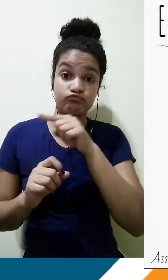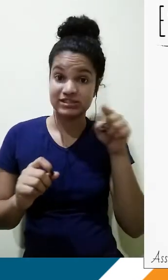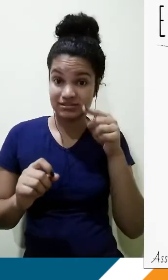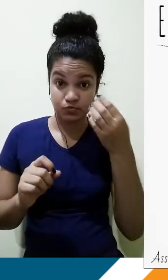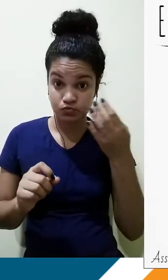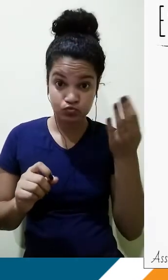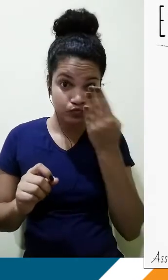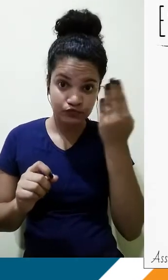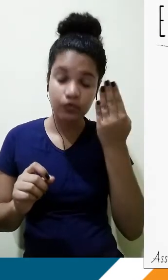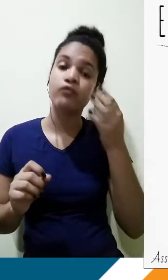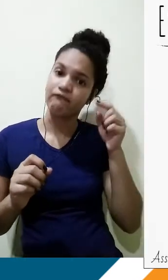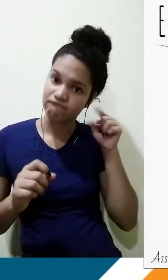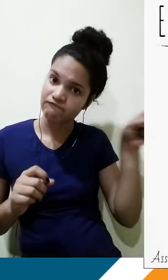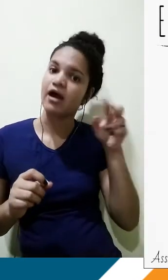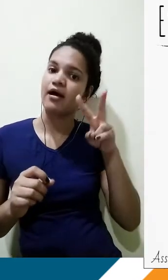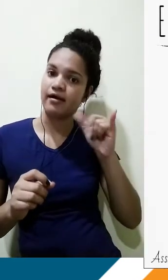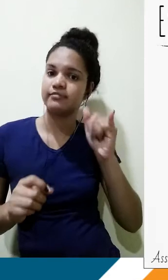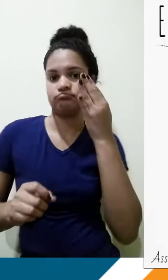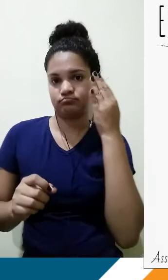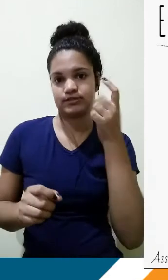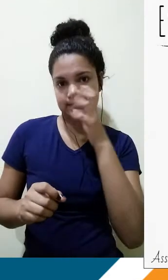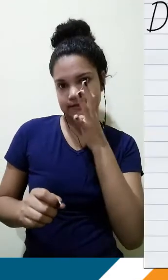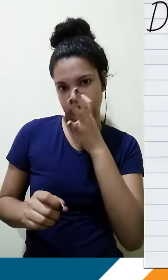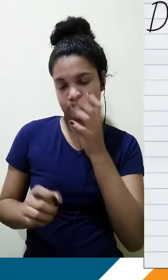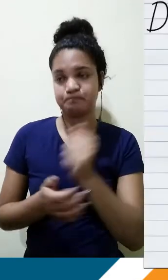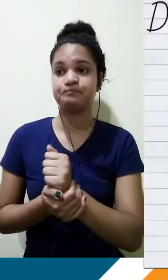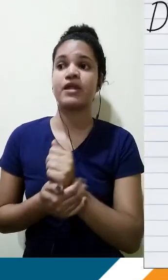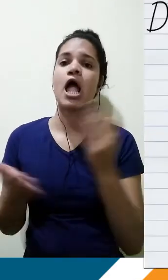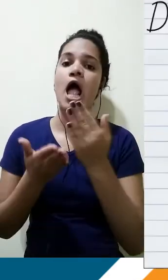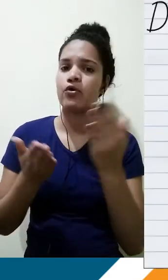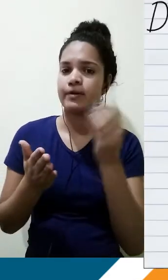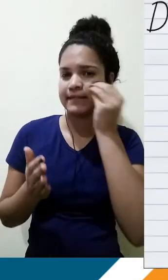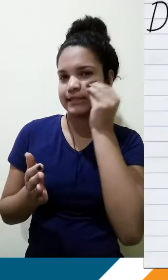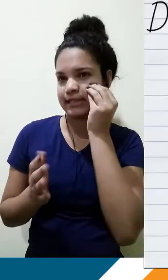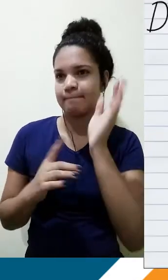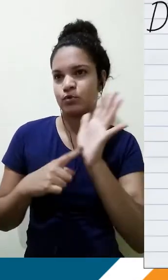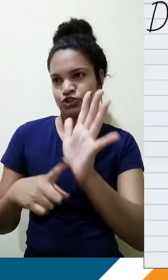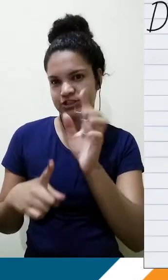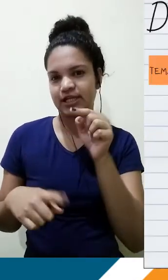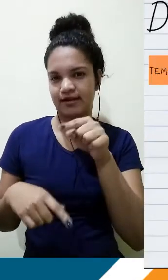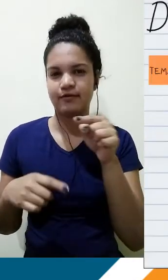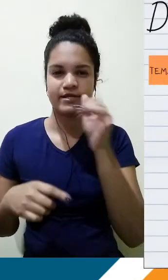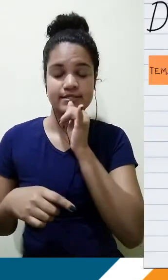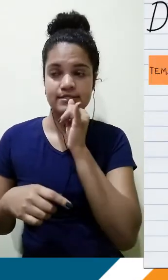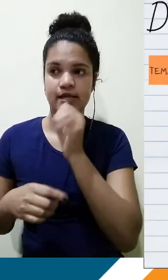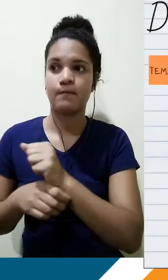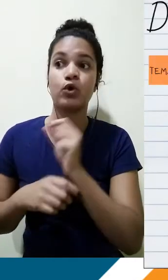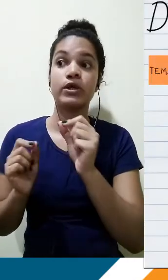ver. Para ilustrar um pouco essa estruturação, eu trouxe um parágrafo exemplar para vocês. Eu até coloco da teoria à prática, para que vocês tenham um pouco mais de